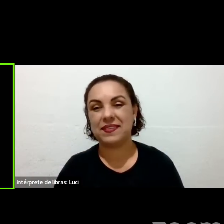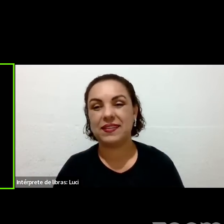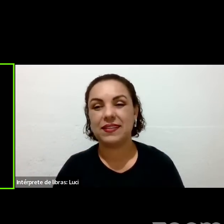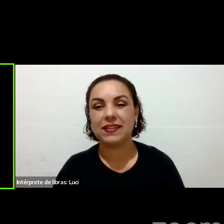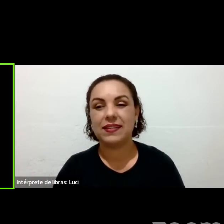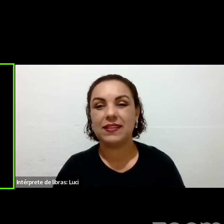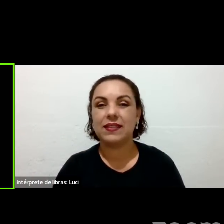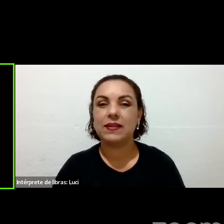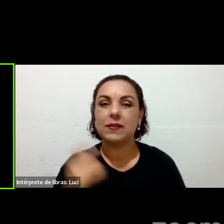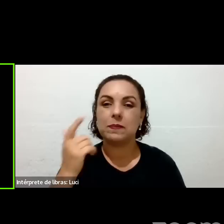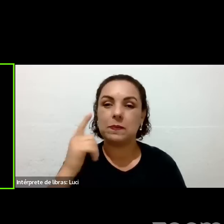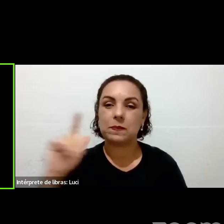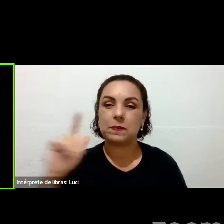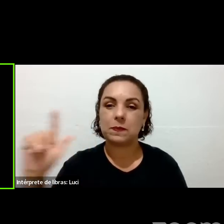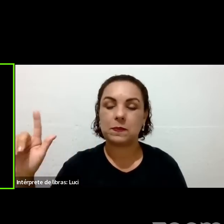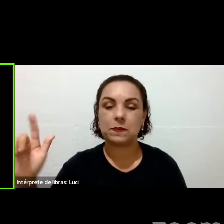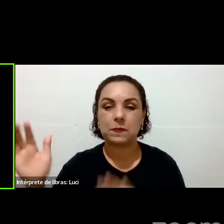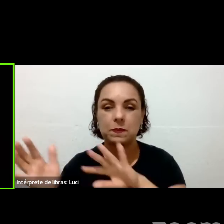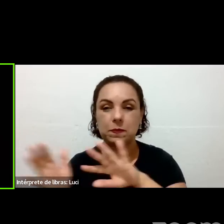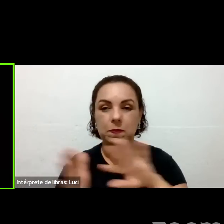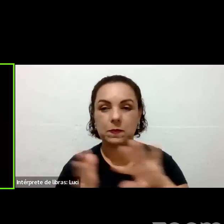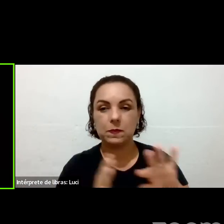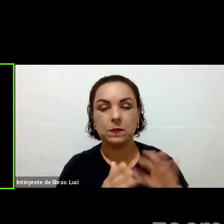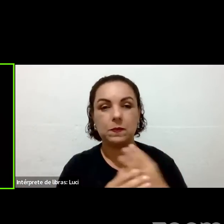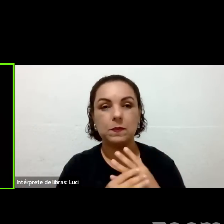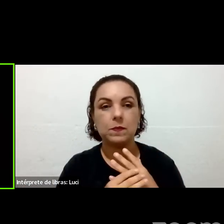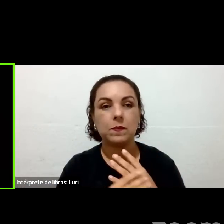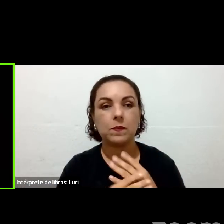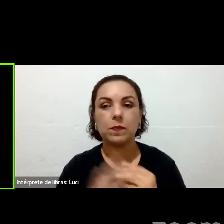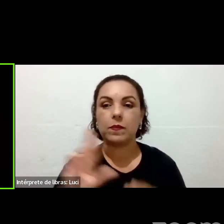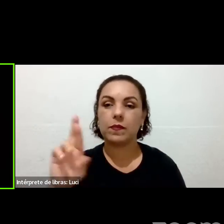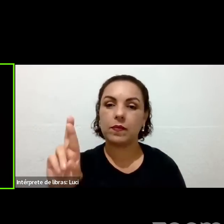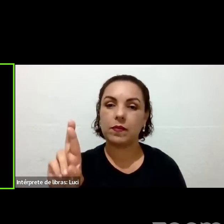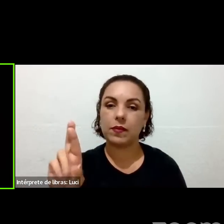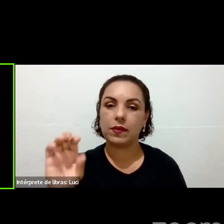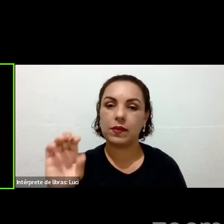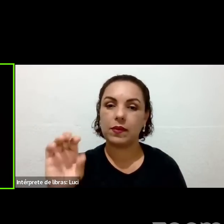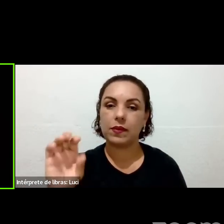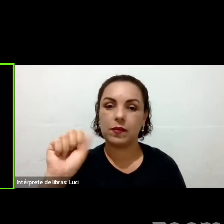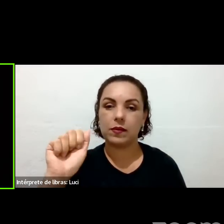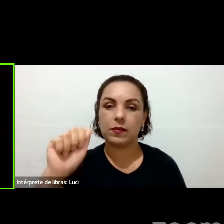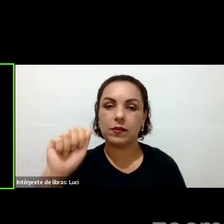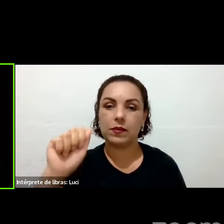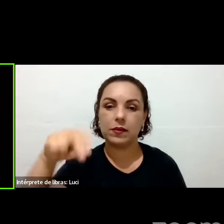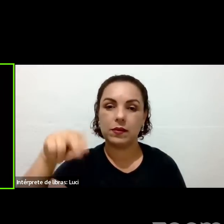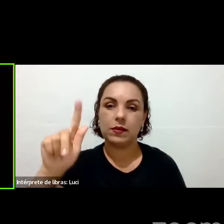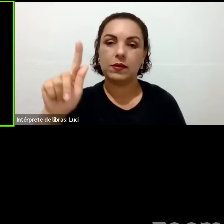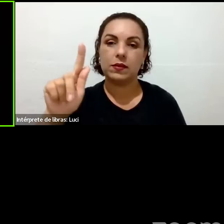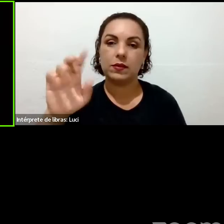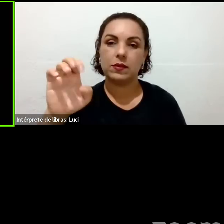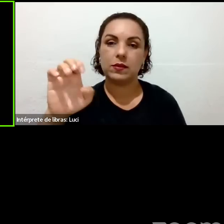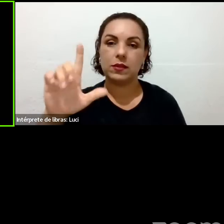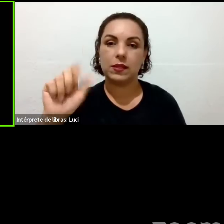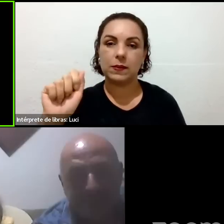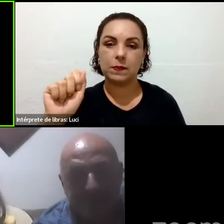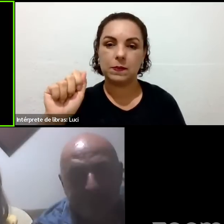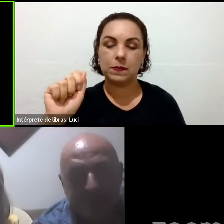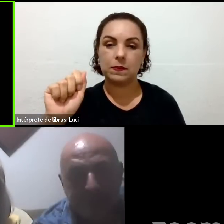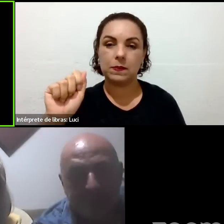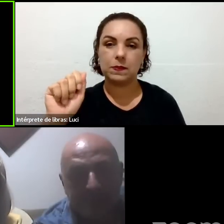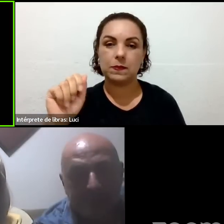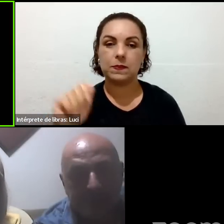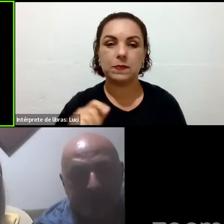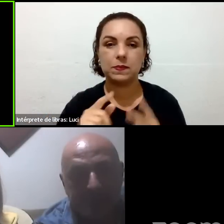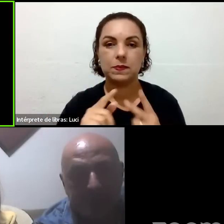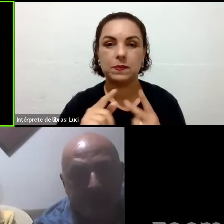agora falar com a Rosângela. Eu vou falar com a Rosângela, a Ivani, a